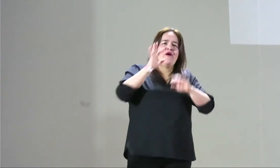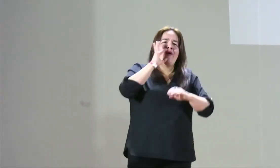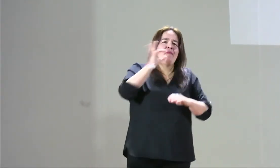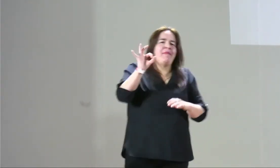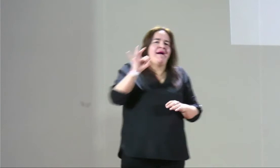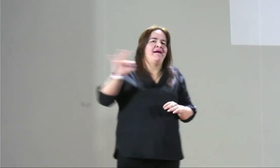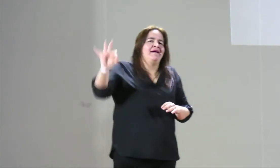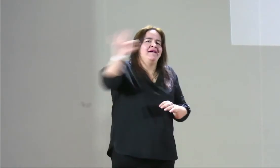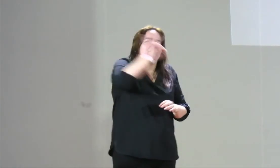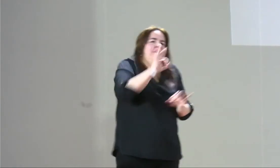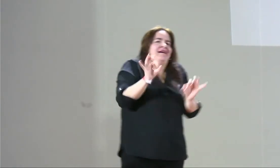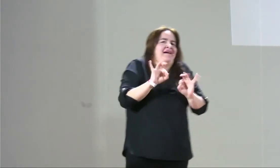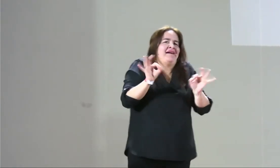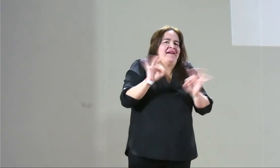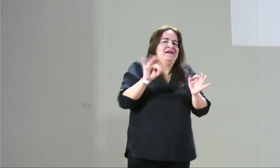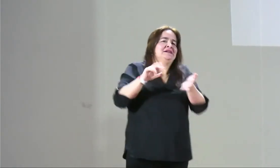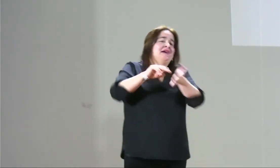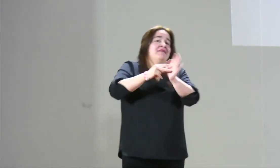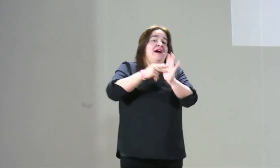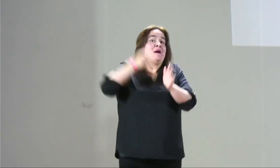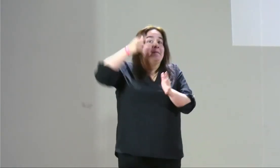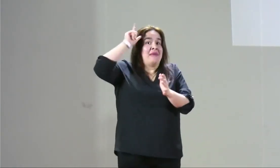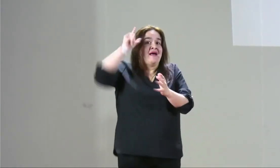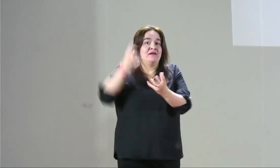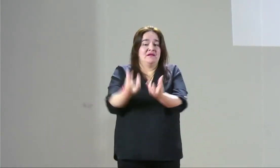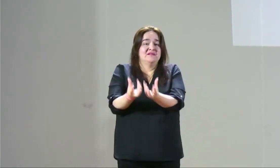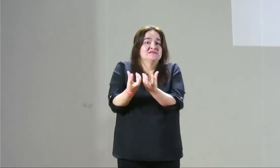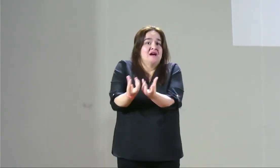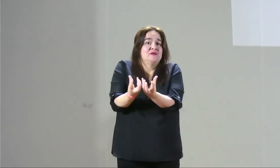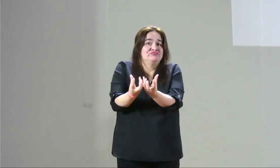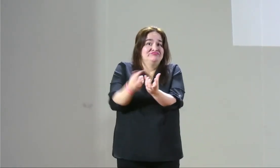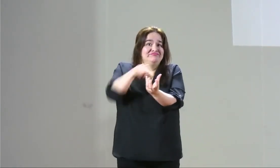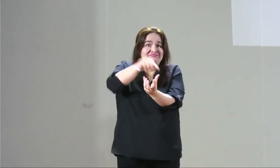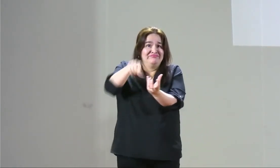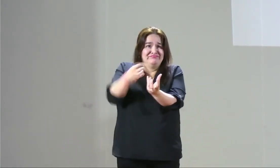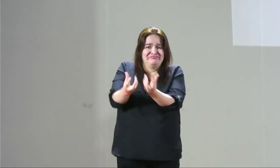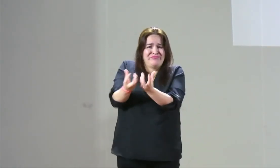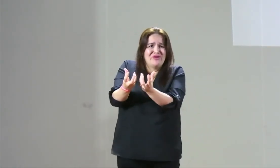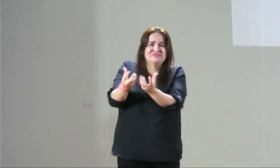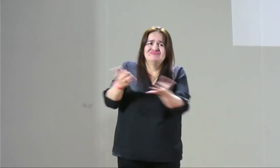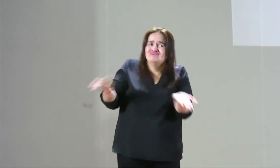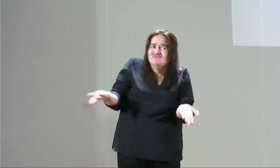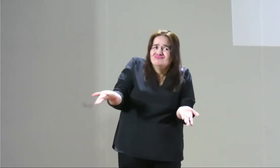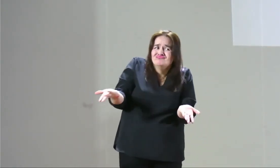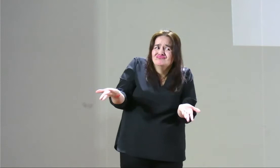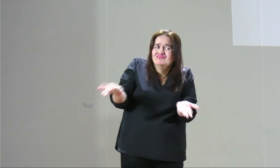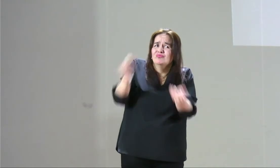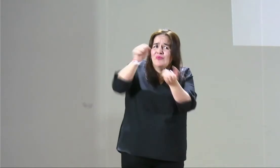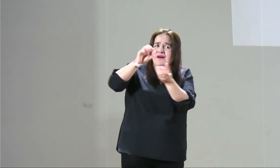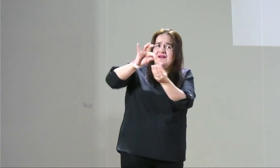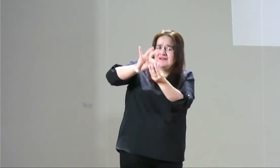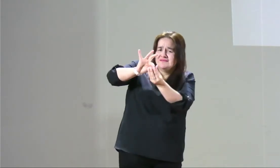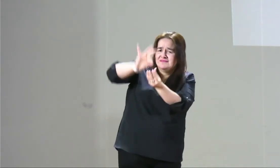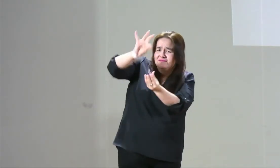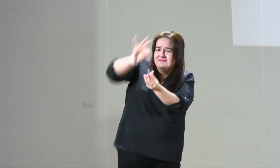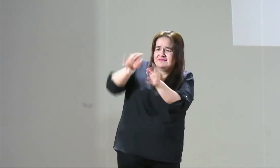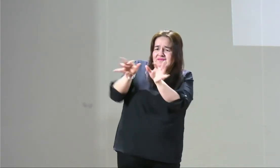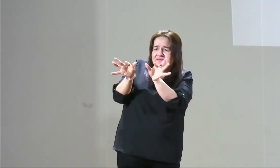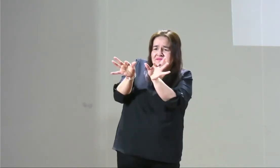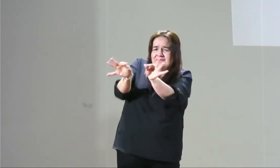la T, el Yadel y demás, me dice, pero ¿por qué a mí como mujer tengo que asumirlo? ¿Por qué los hombres no? Los hombres, ¿por qué no